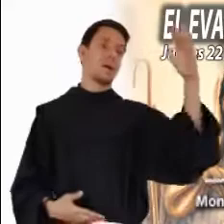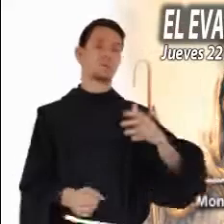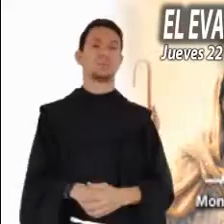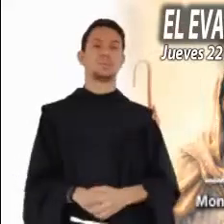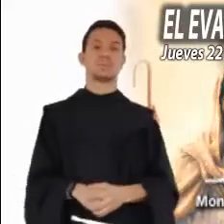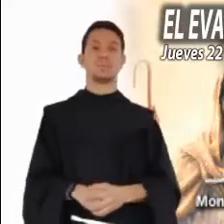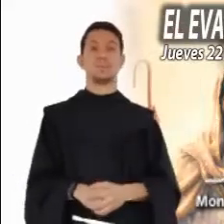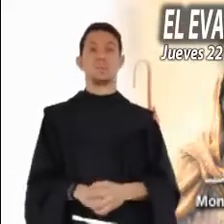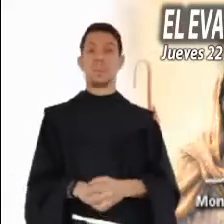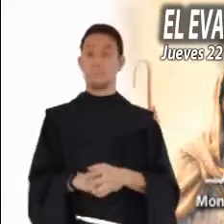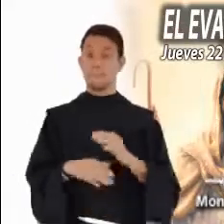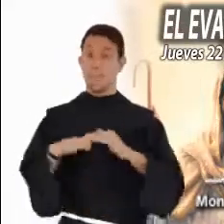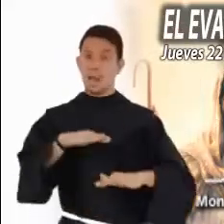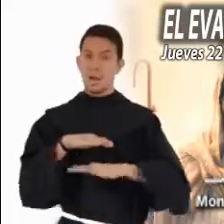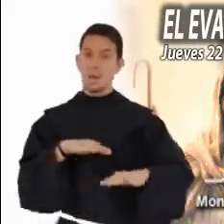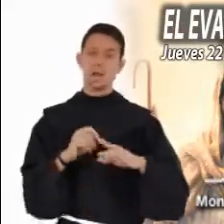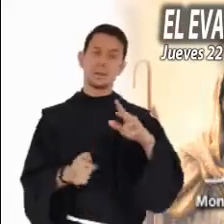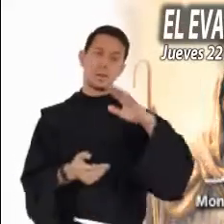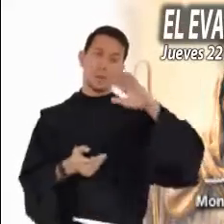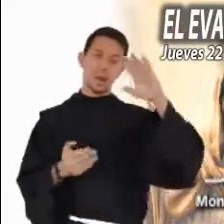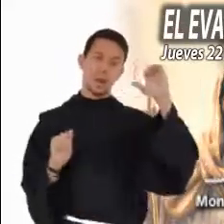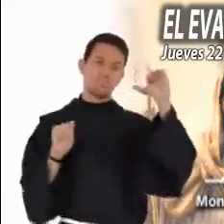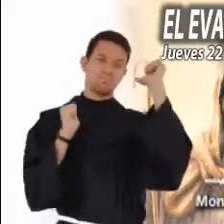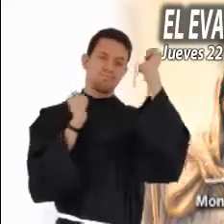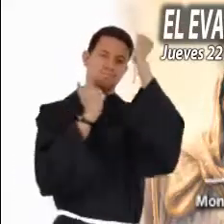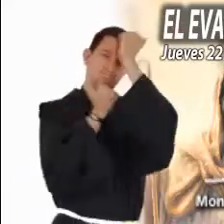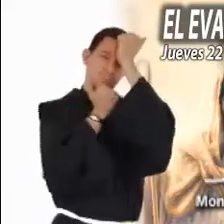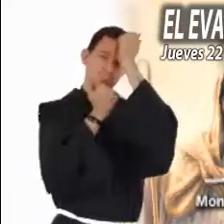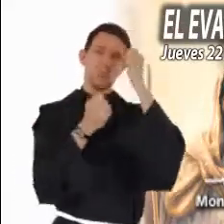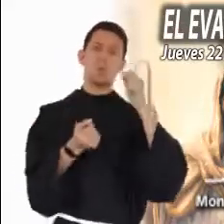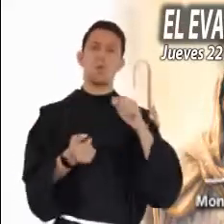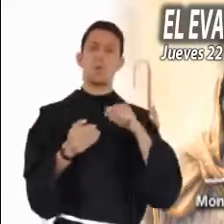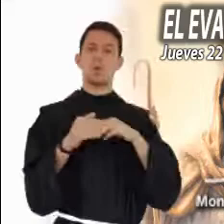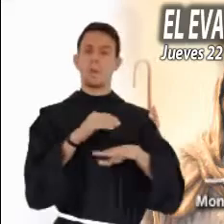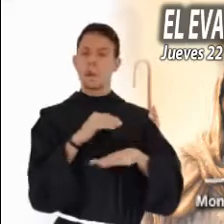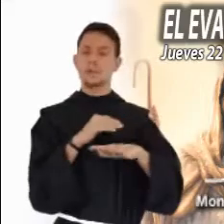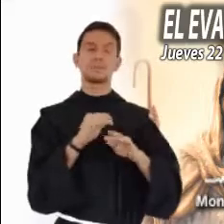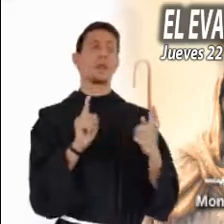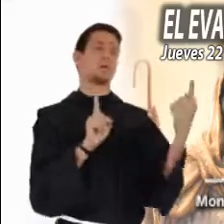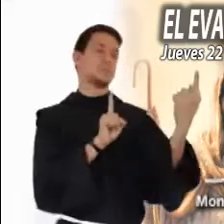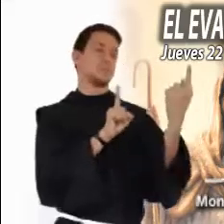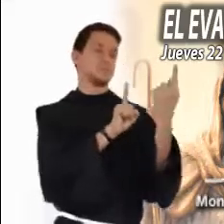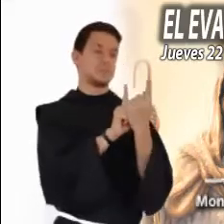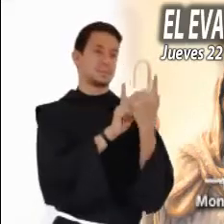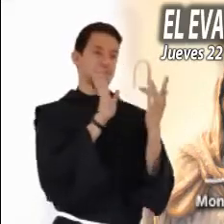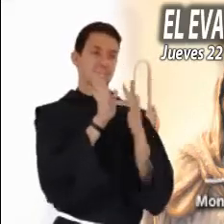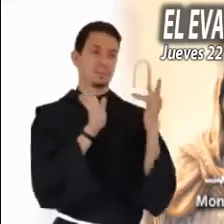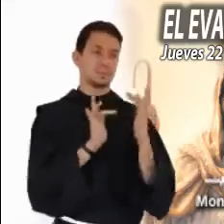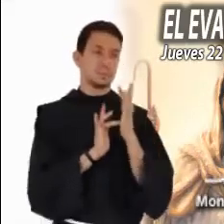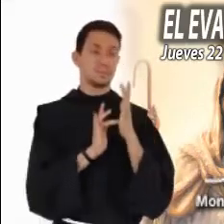nosotros. El principio de toda conversión es el encuentro con Jesús.